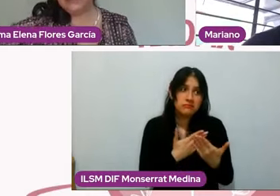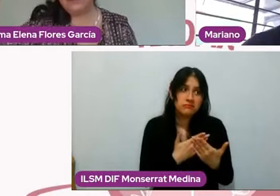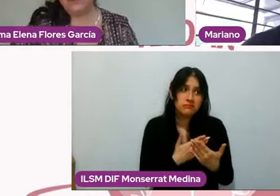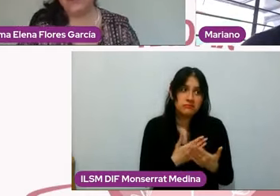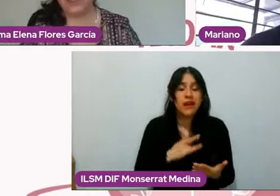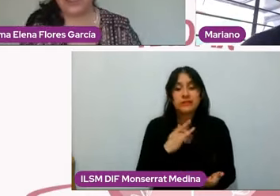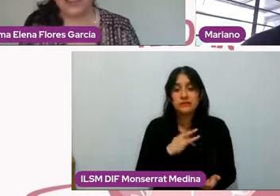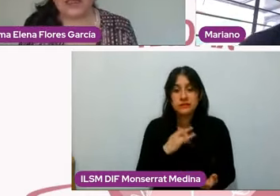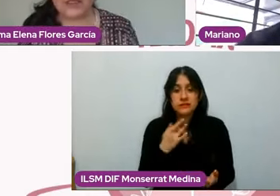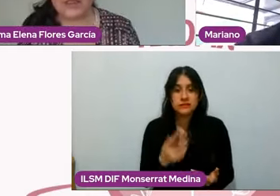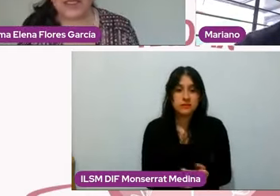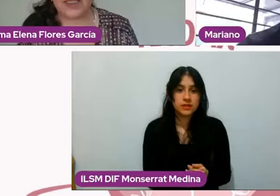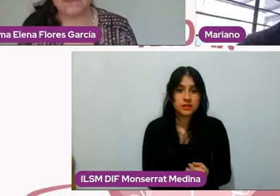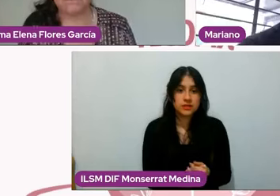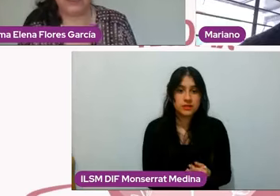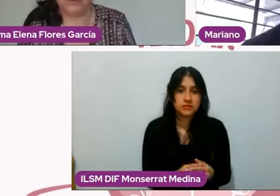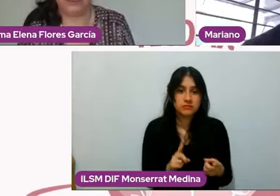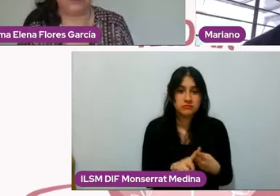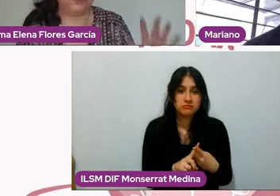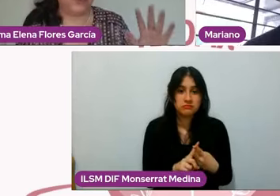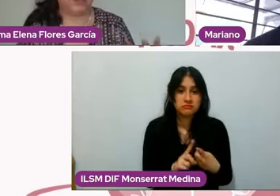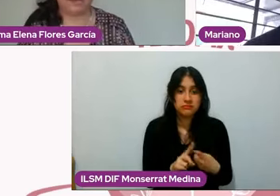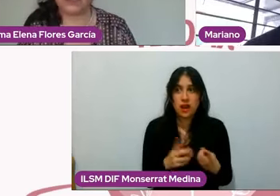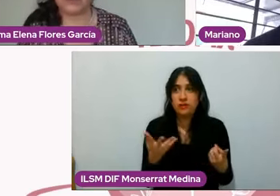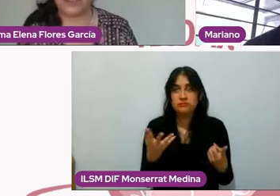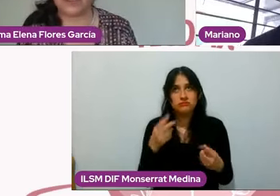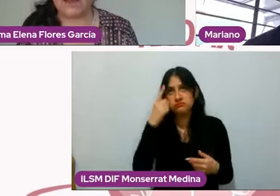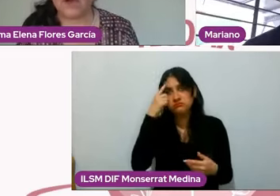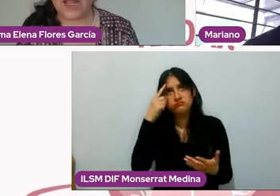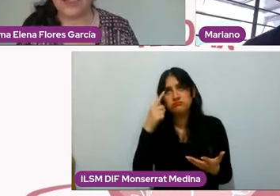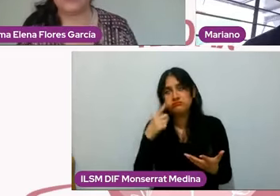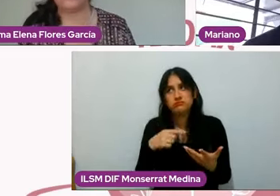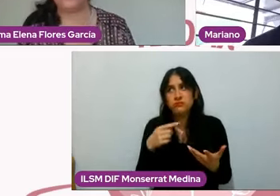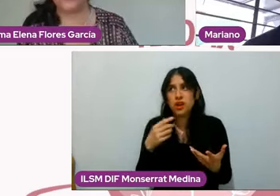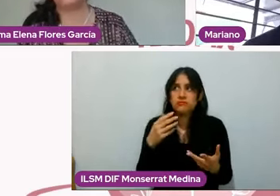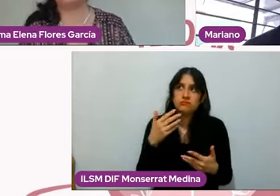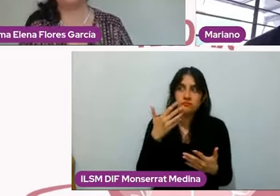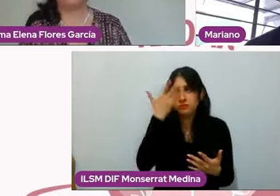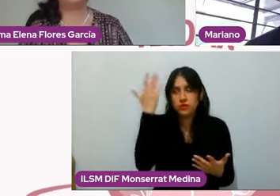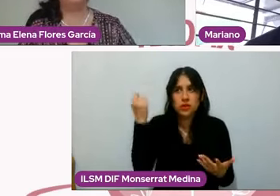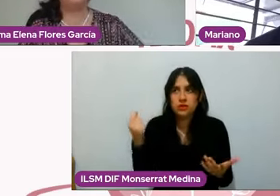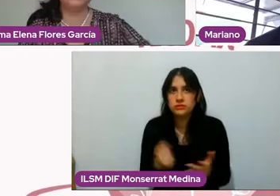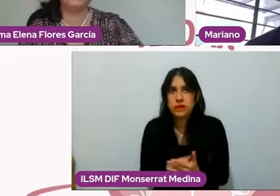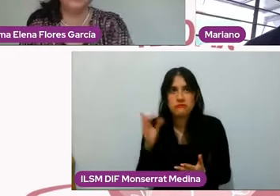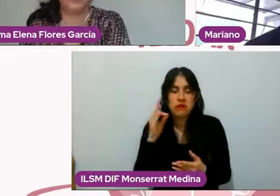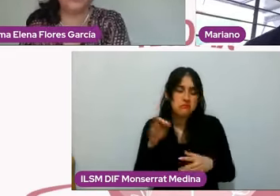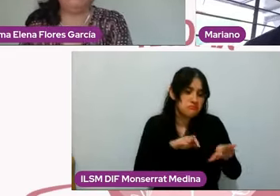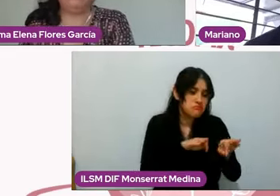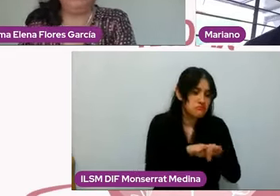muchísimas, ¿no?, desde, híjole, no sé, hasta laboral, adicciones, demás.